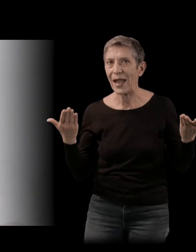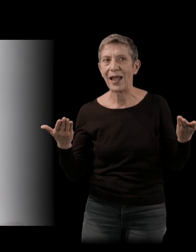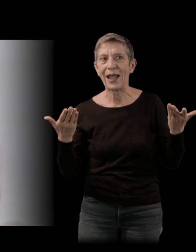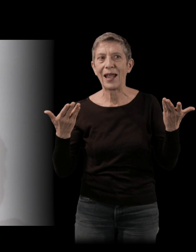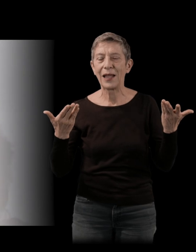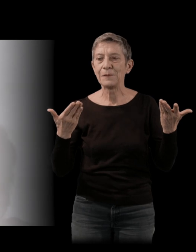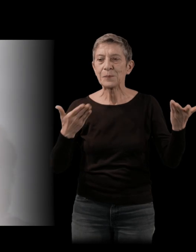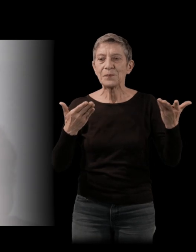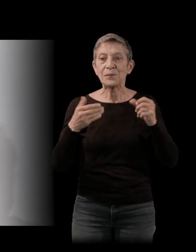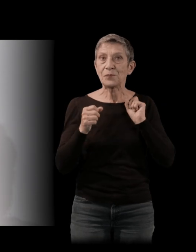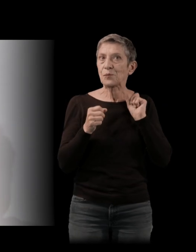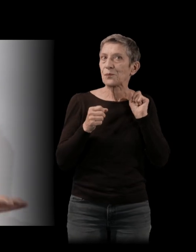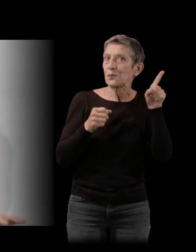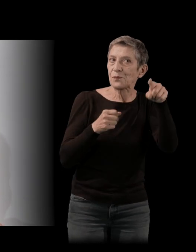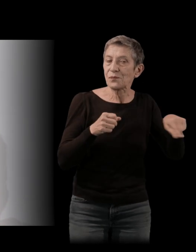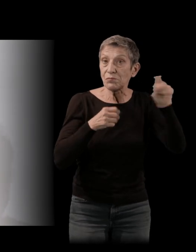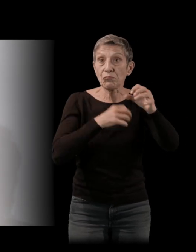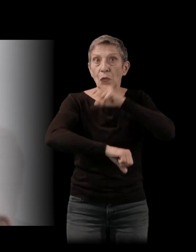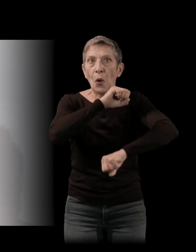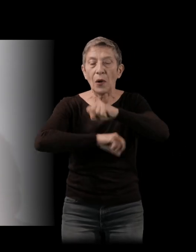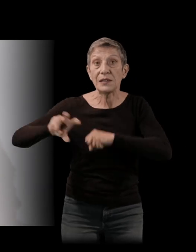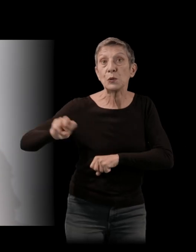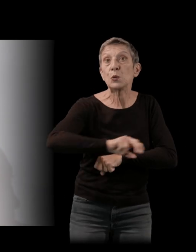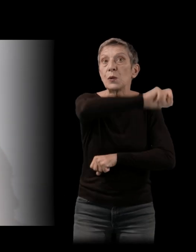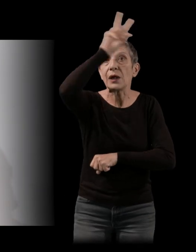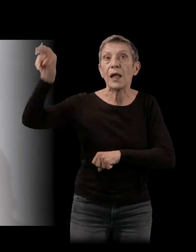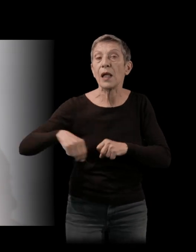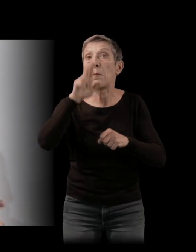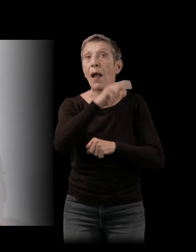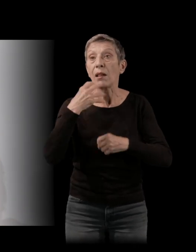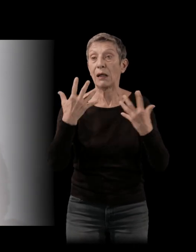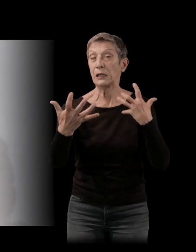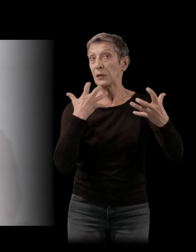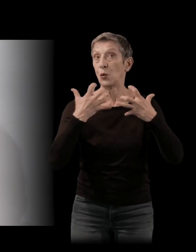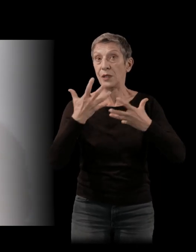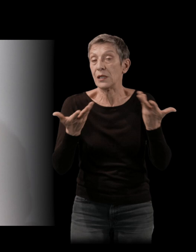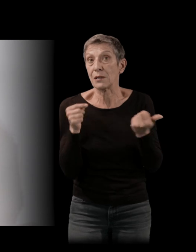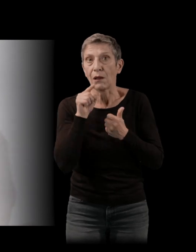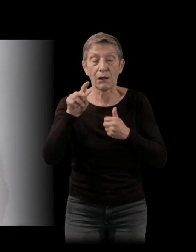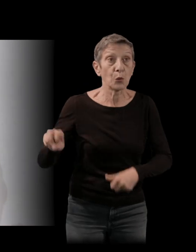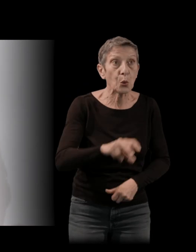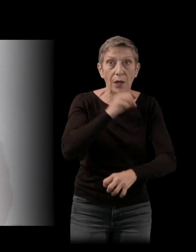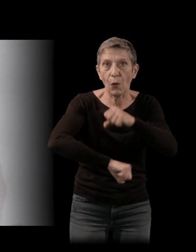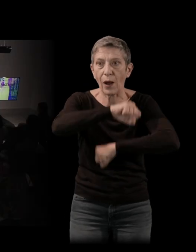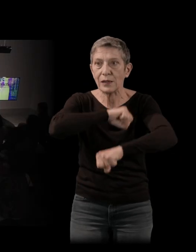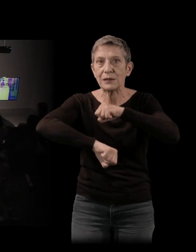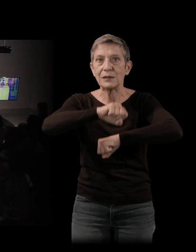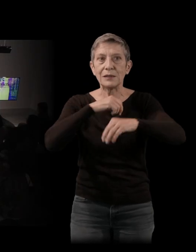ils mettent en place des grandes tournées de Rothko, par exemple, le peintre expressionniste américain. Louis Armstrong